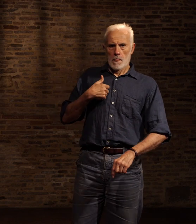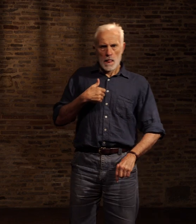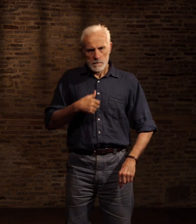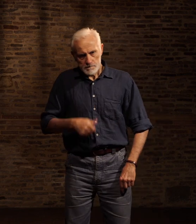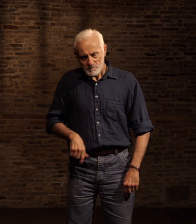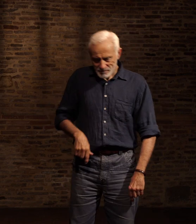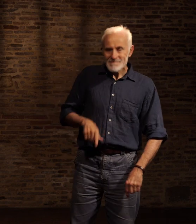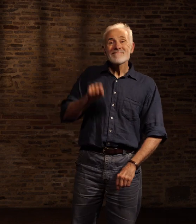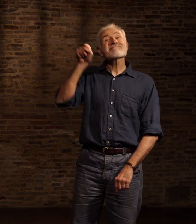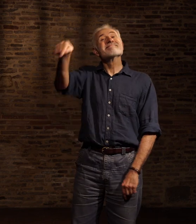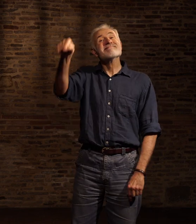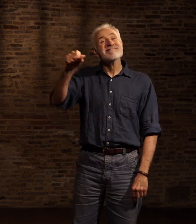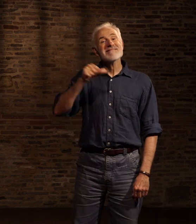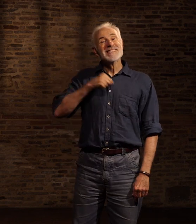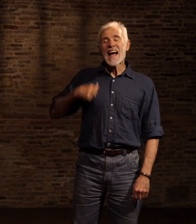Camarade Miller, viens voir papa